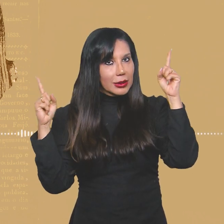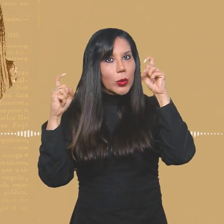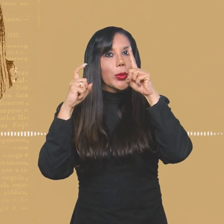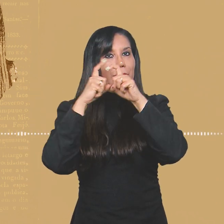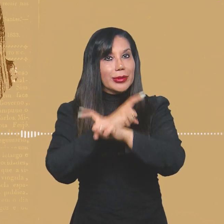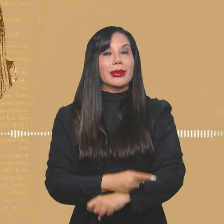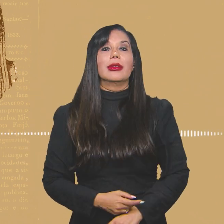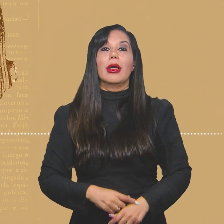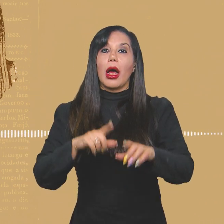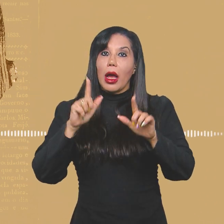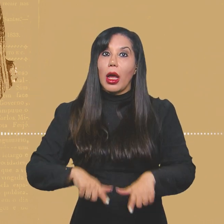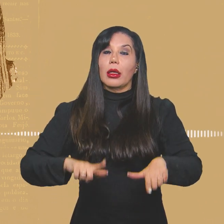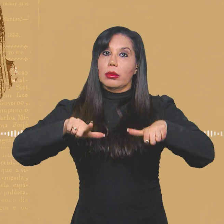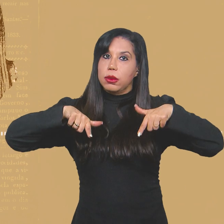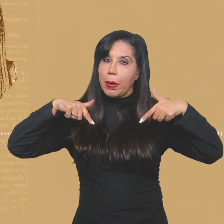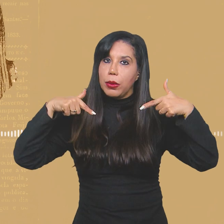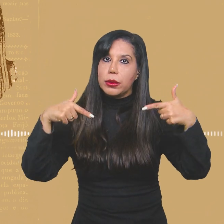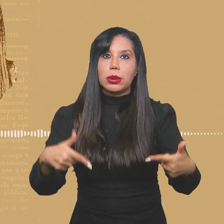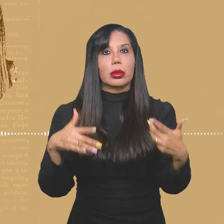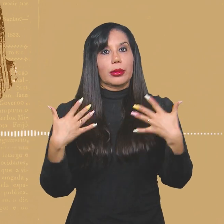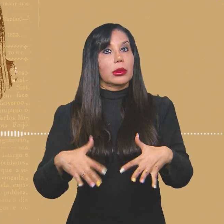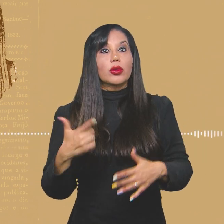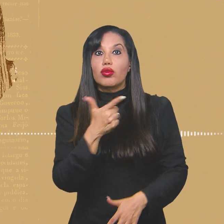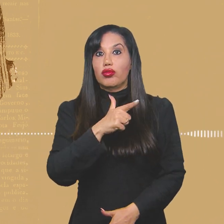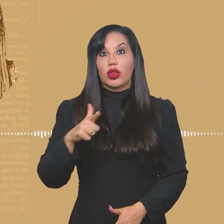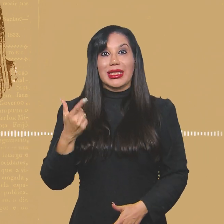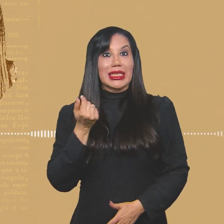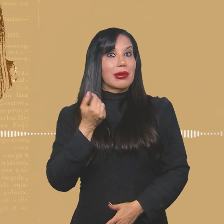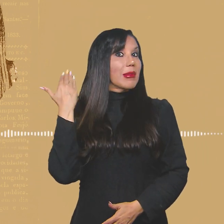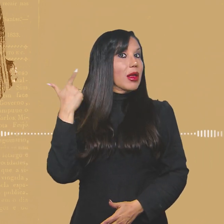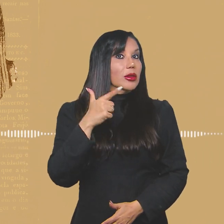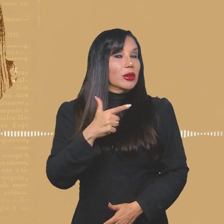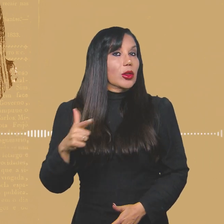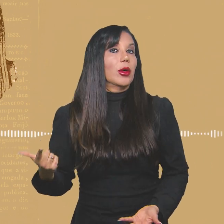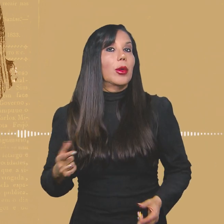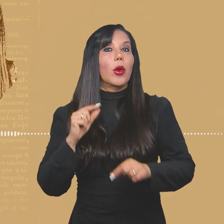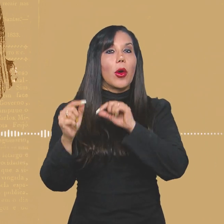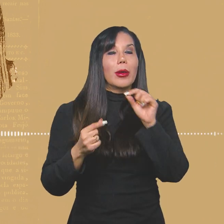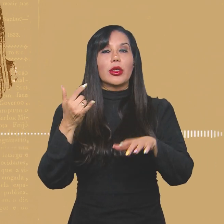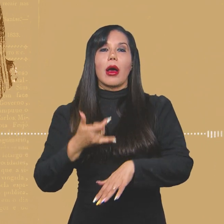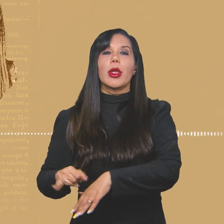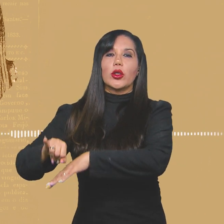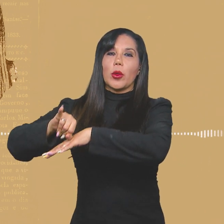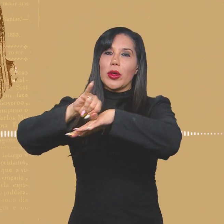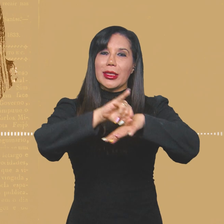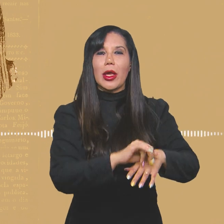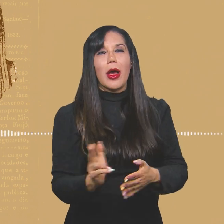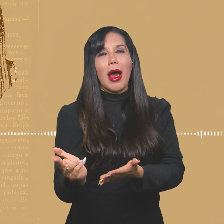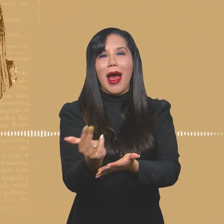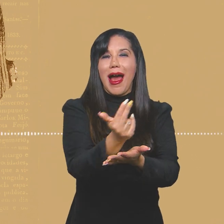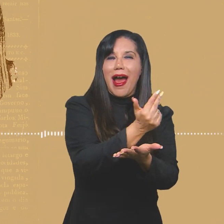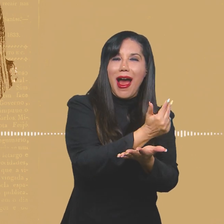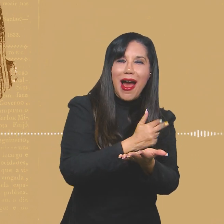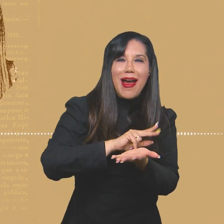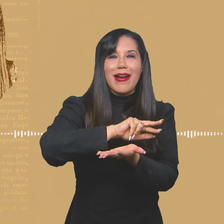Fazer foi um parto também. Nós não tínhamos dinheiro. Fizemos uma exposição de gravuras, de